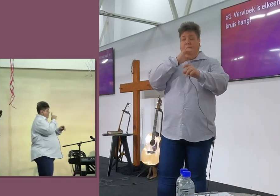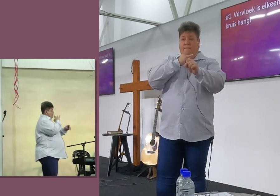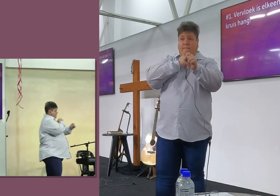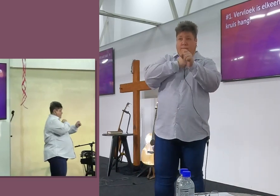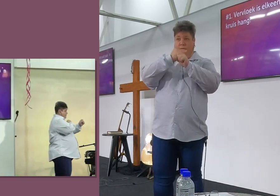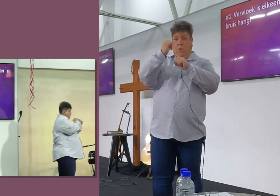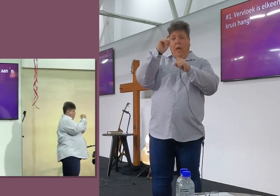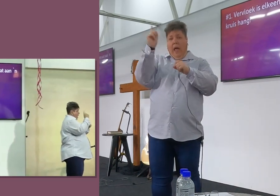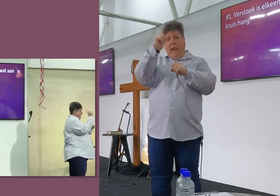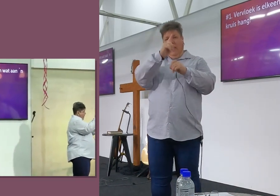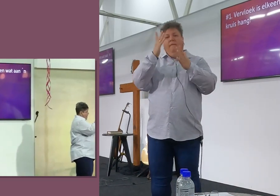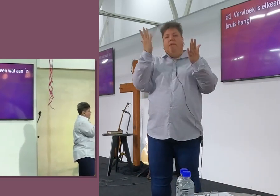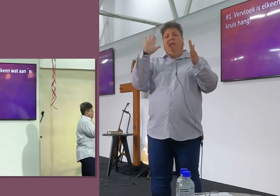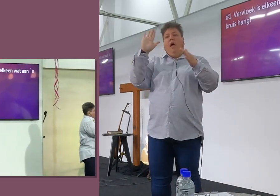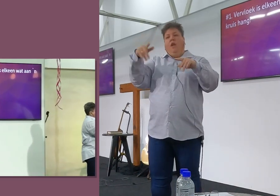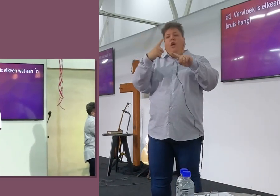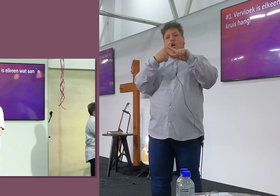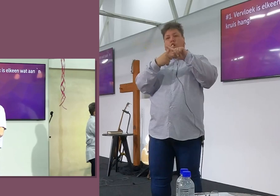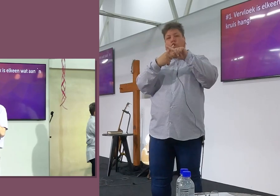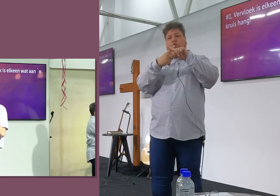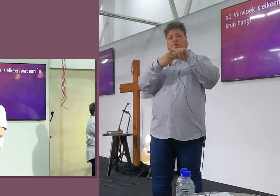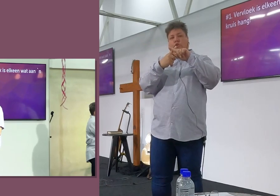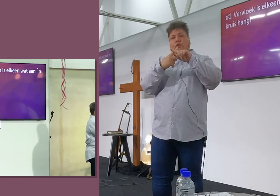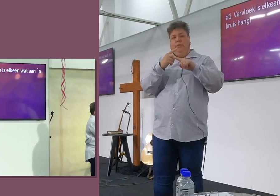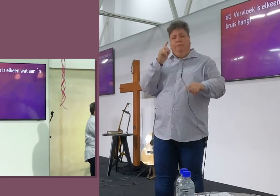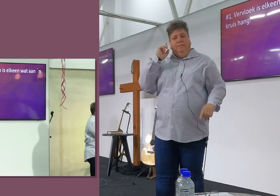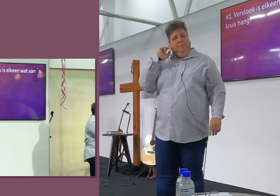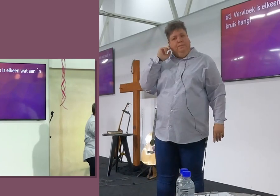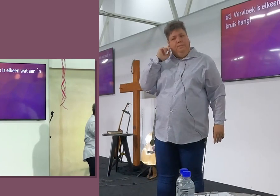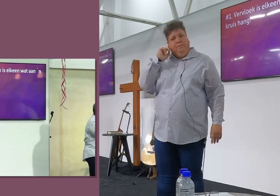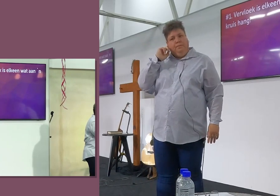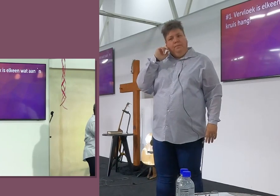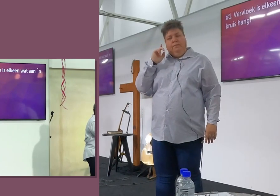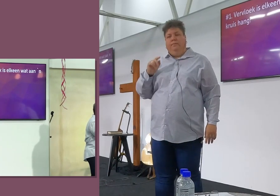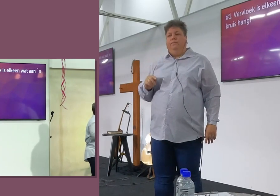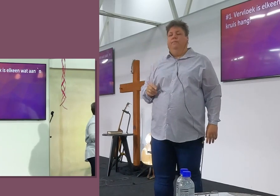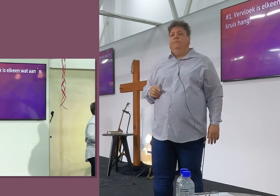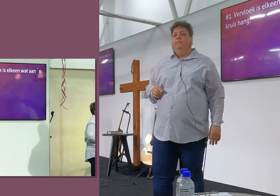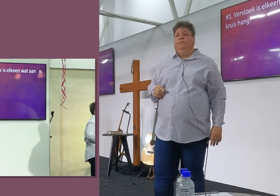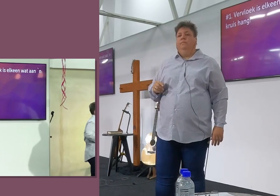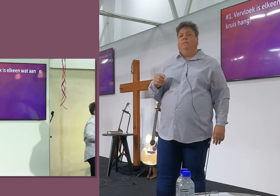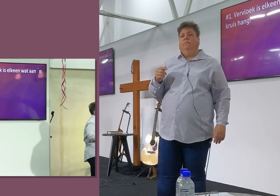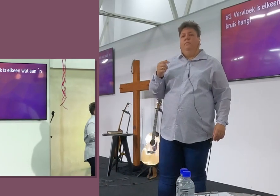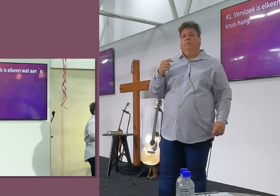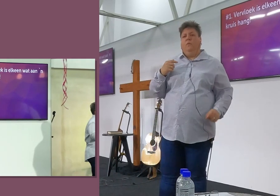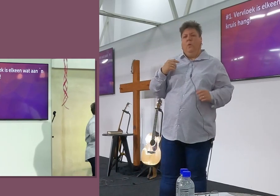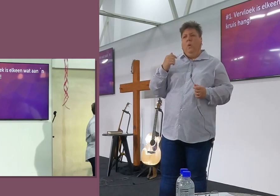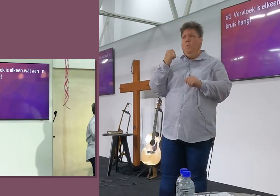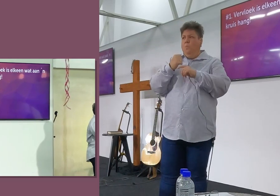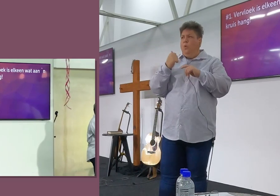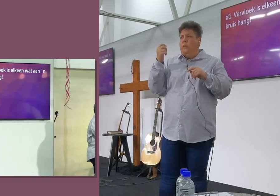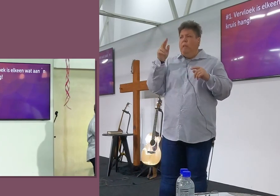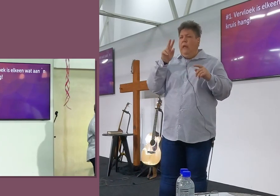Hierdie moet vir jou skok soos, Want toe ek het voorbereid, Het was ek elke keer onder die versoeking om te sê, Moet ek het nie sachter stel nie,